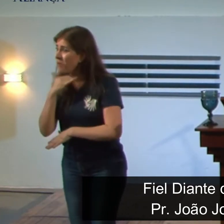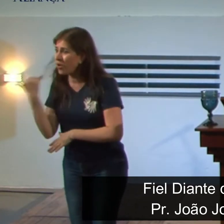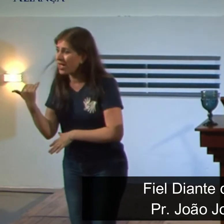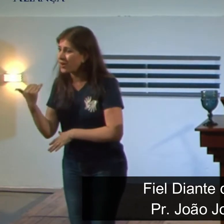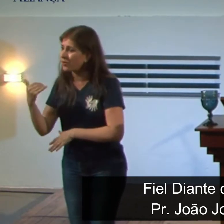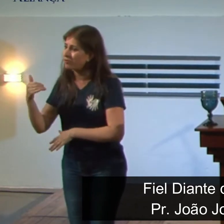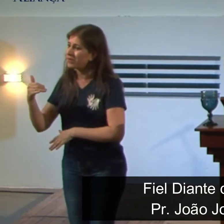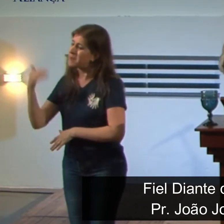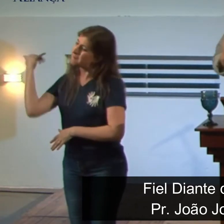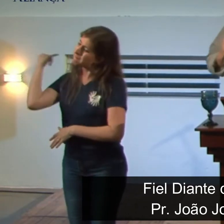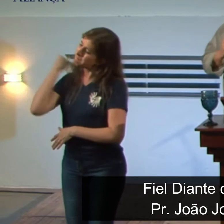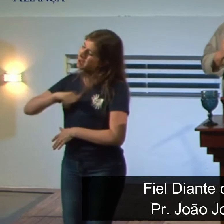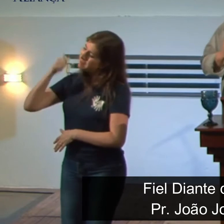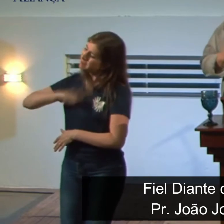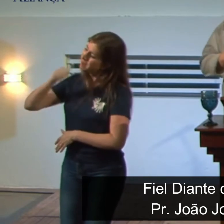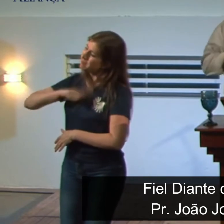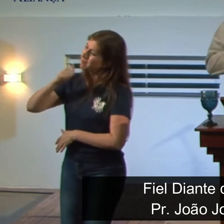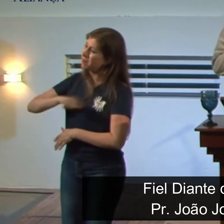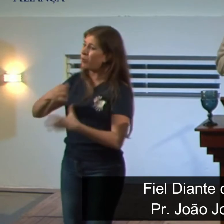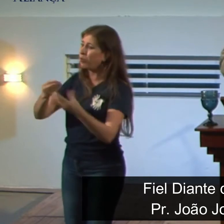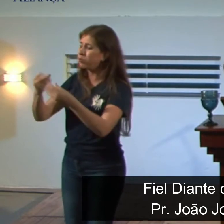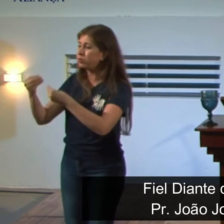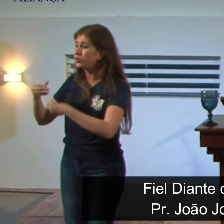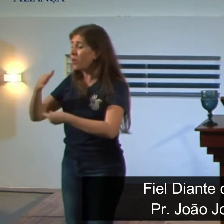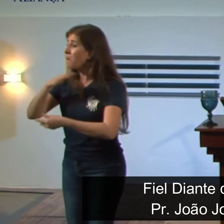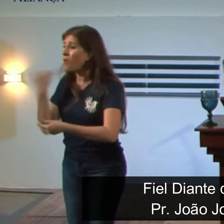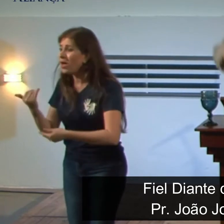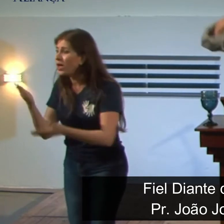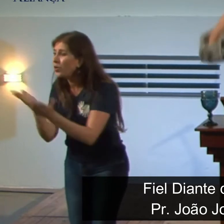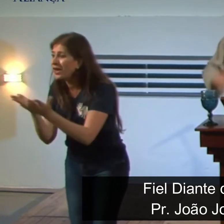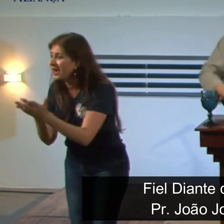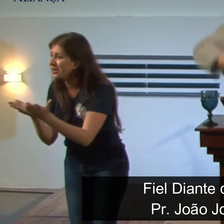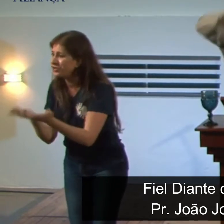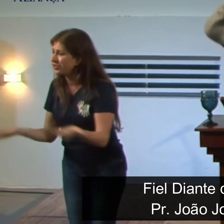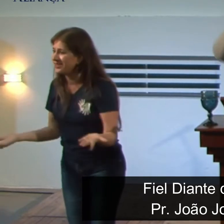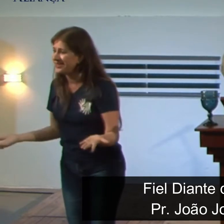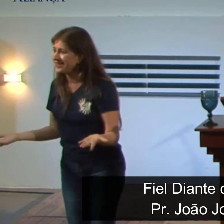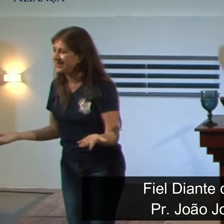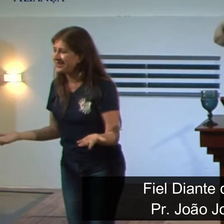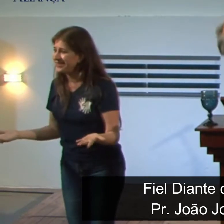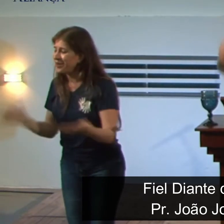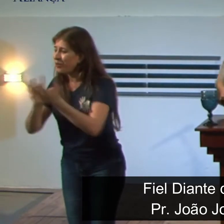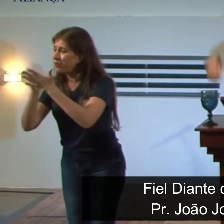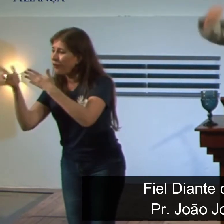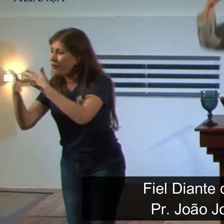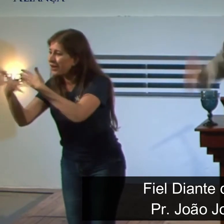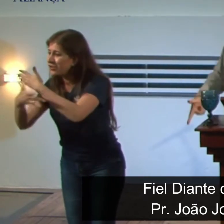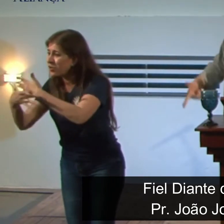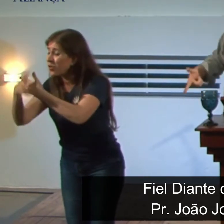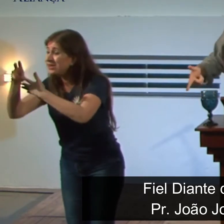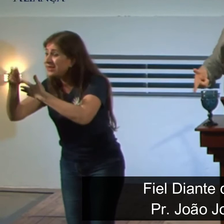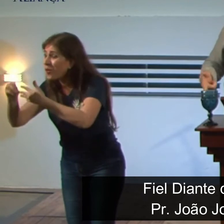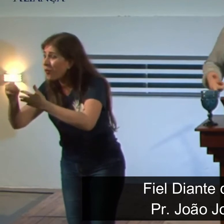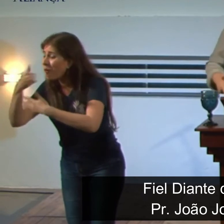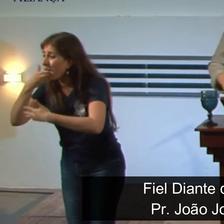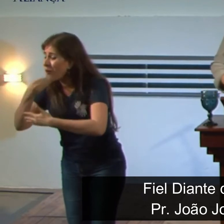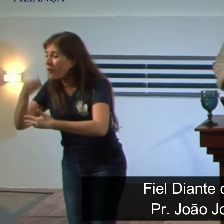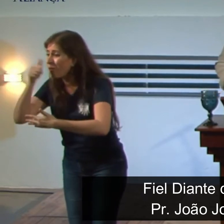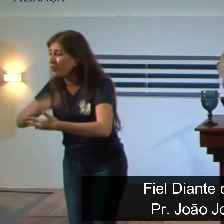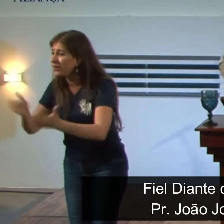você acha que eles morreram à toa, irmão, não morreram à toa, eles morreram porque eles encontraram algo pelo qual vale a pena morrer,